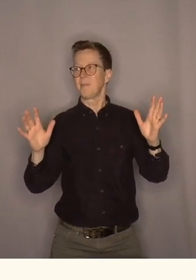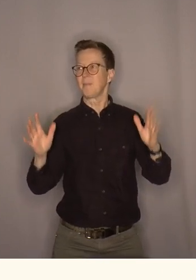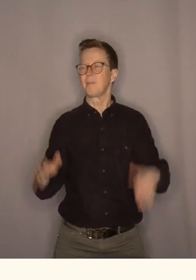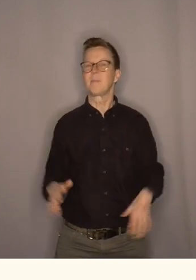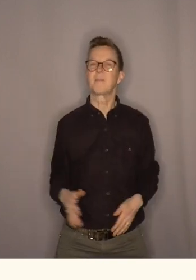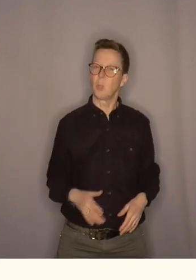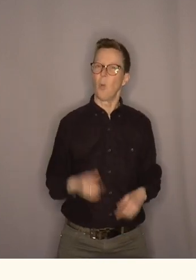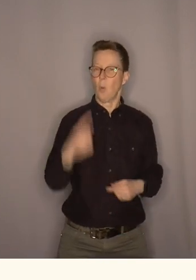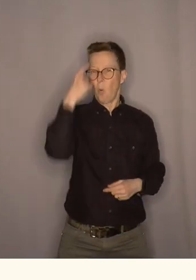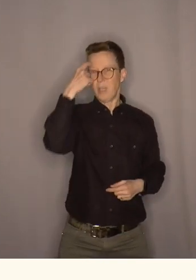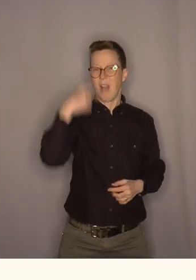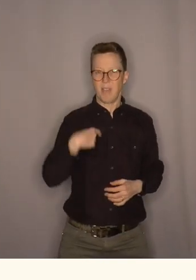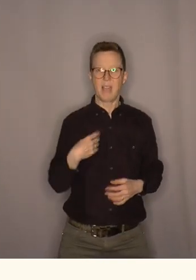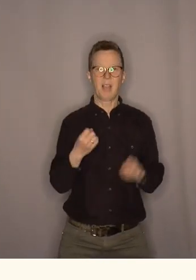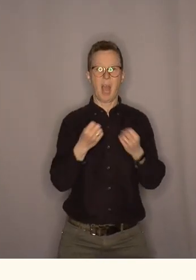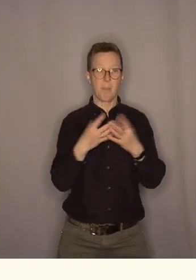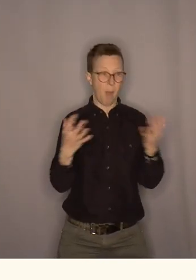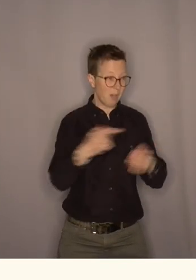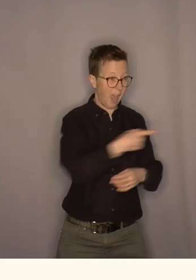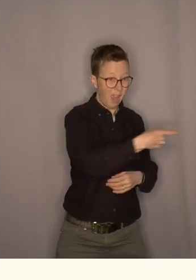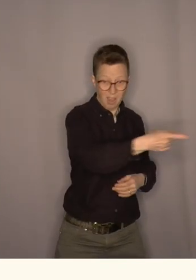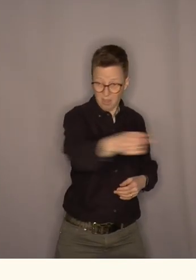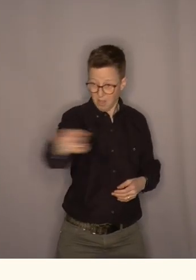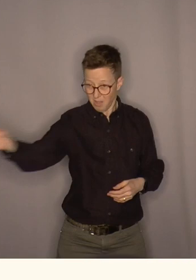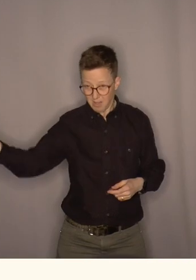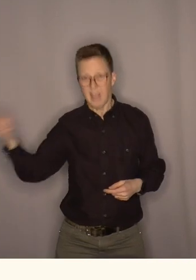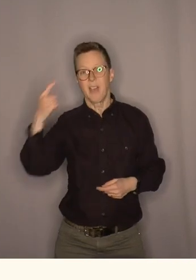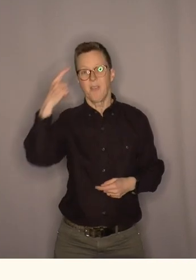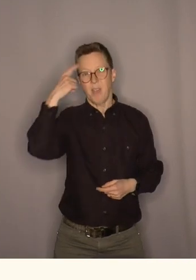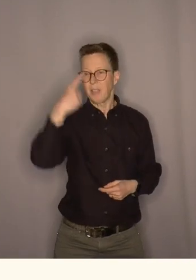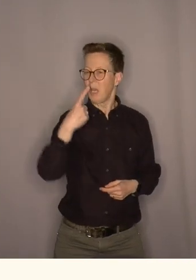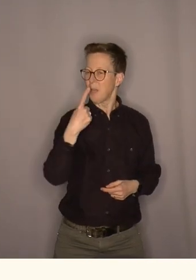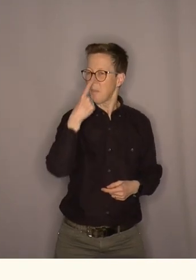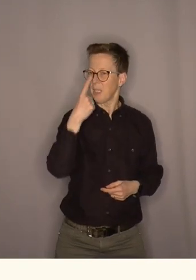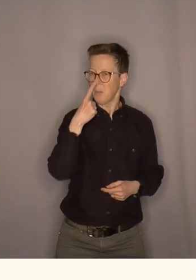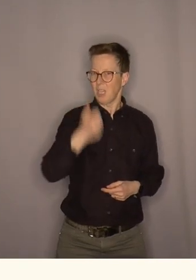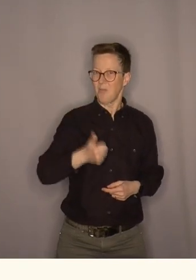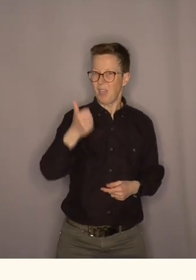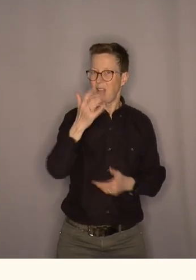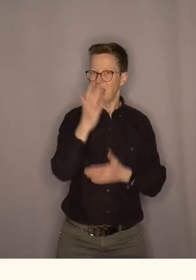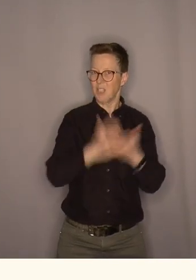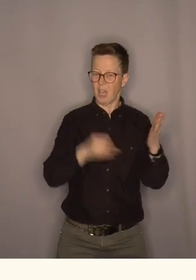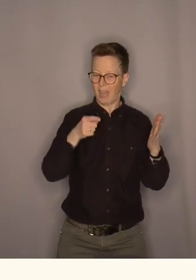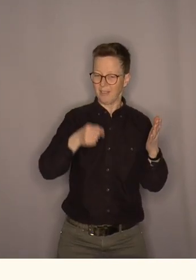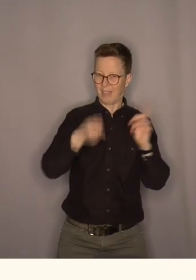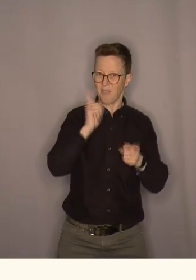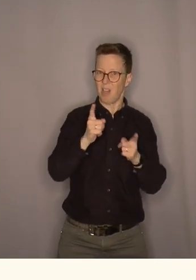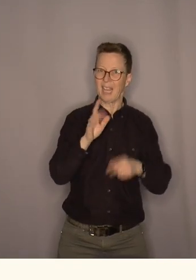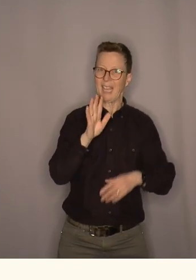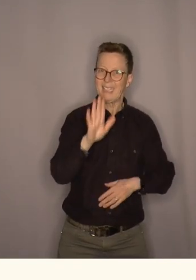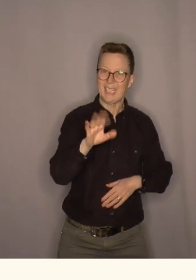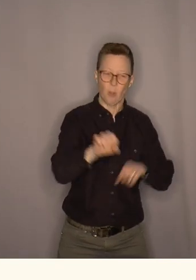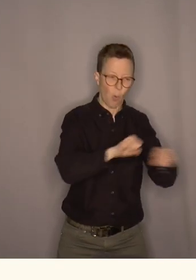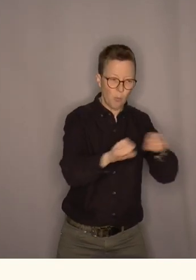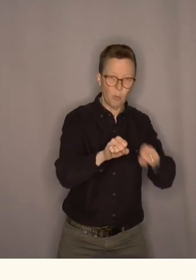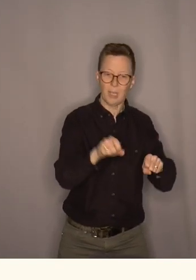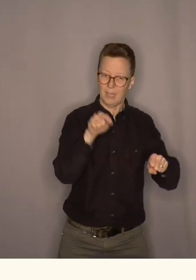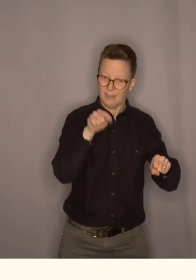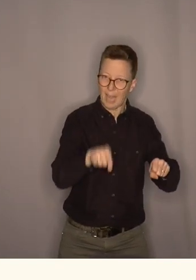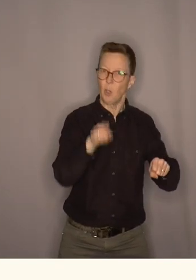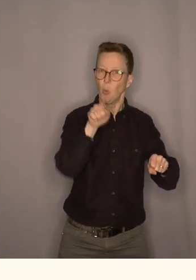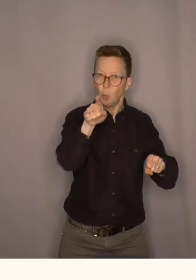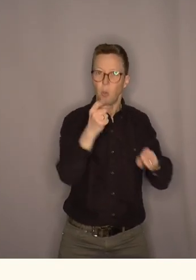og så vet jeg at veldig mange her vet at den aller viktigste saken i dette valget i sin kommune og der de